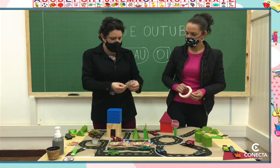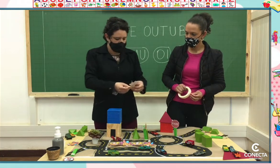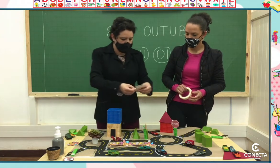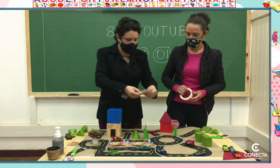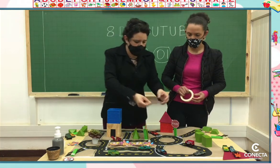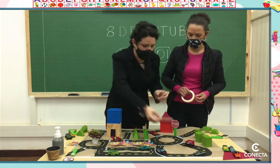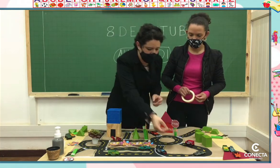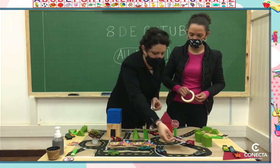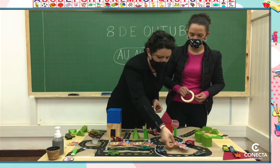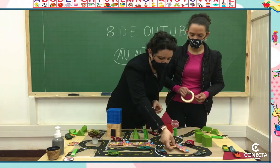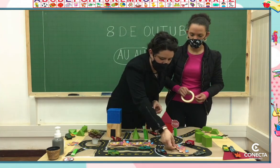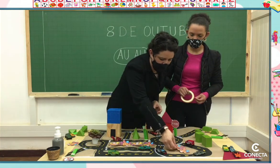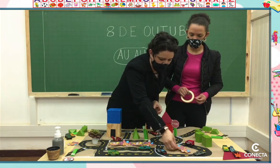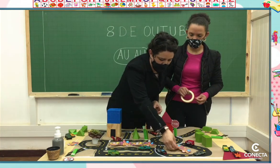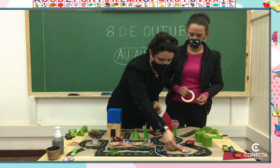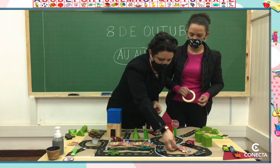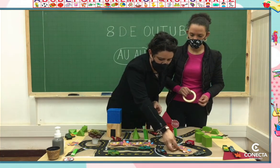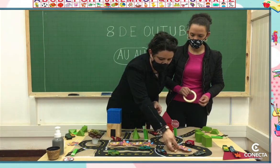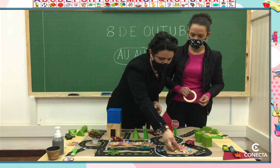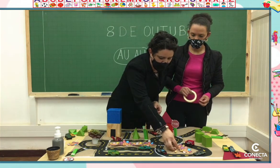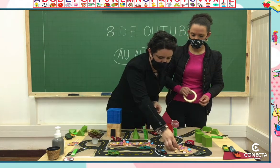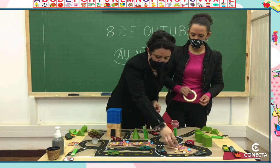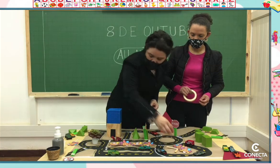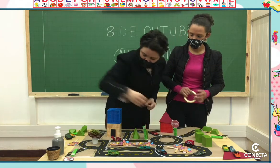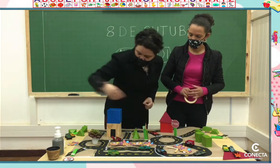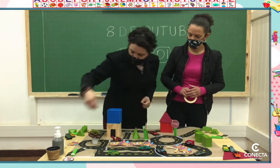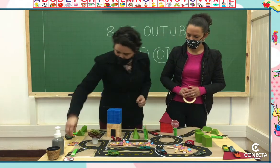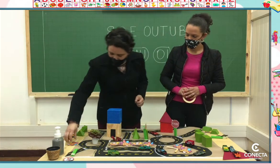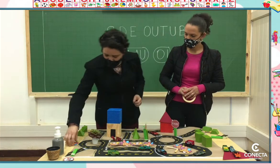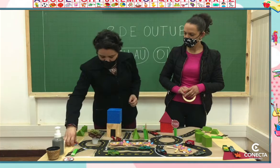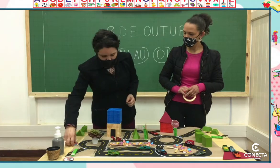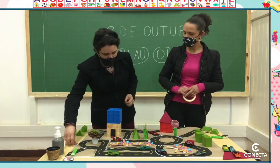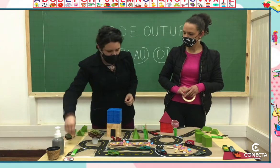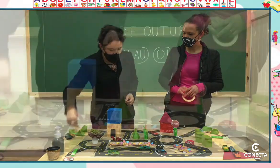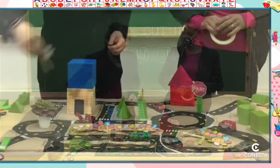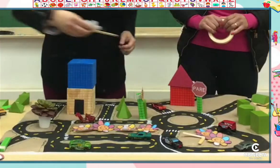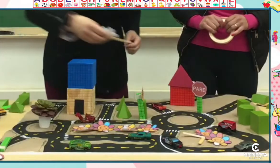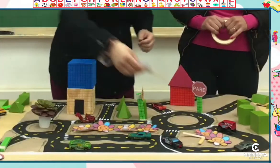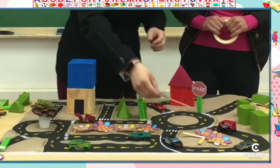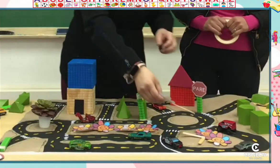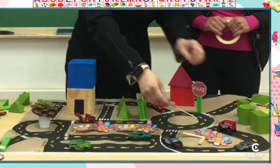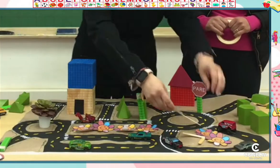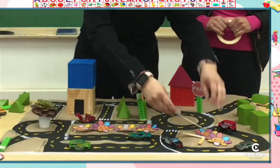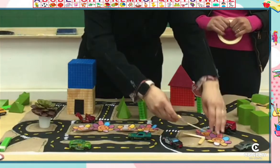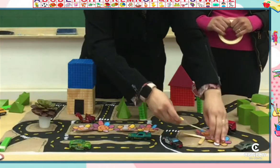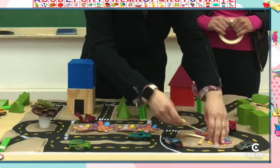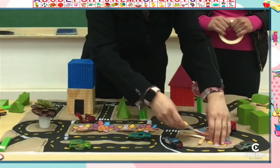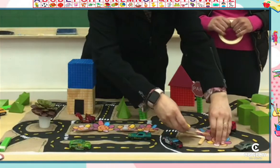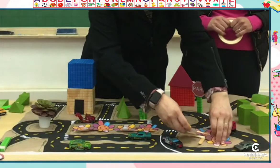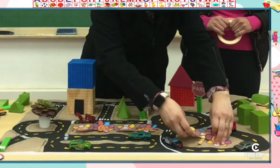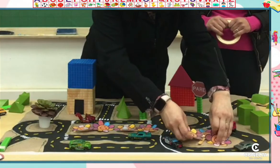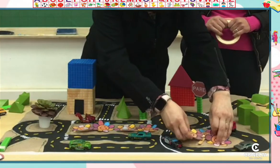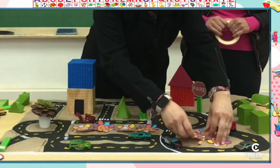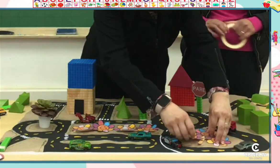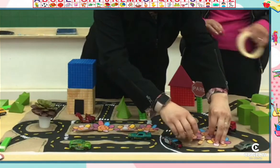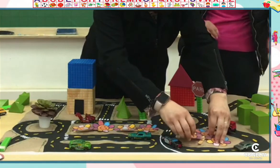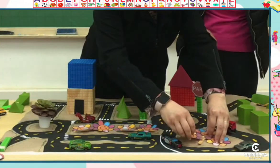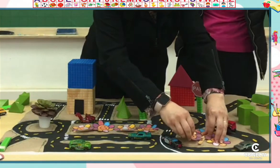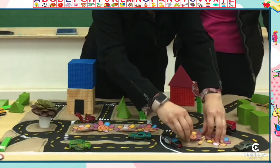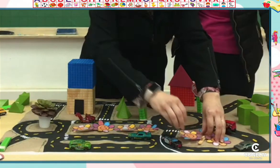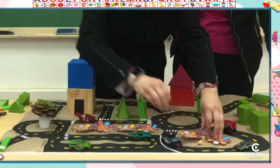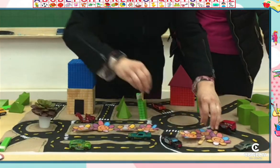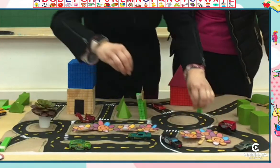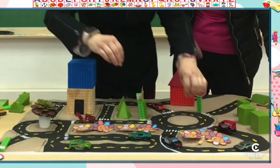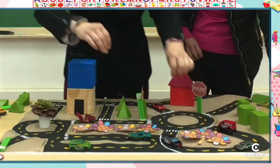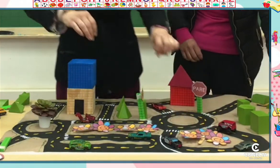Vamos fazer assim, assim, ó. Umas flores. Vou fazer de quanto tem um canteiro, né? Isso, professora.